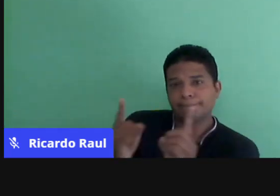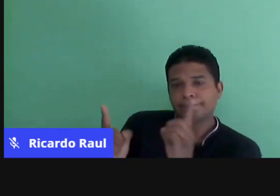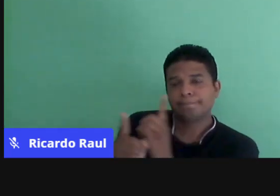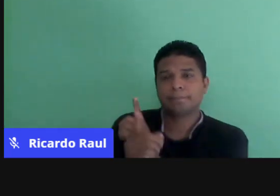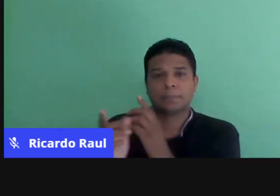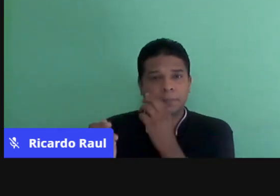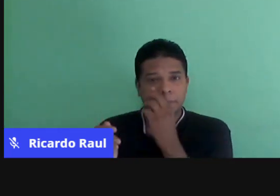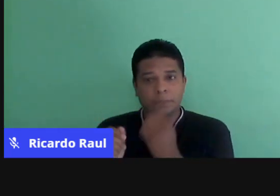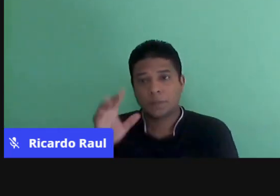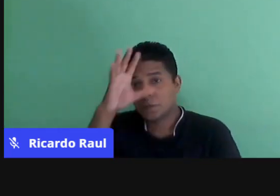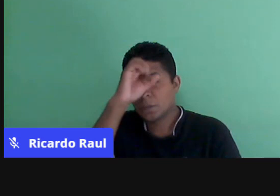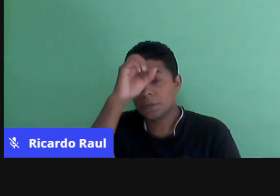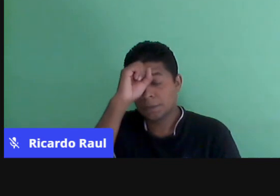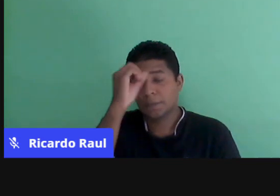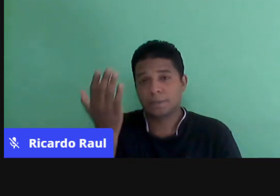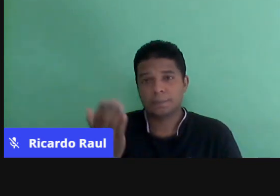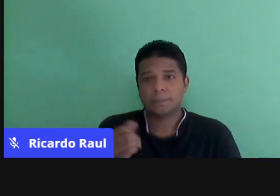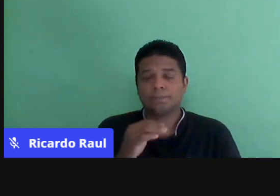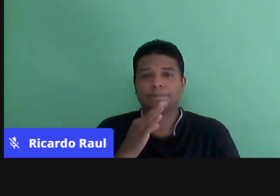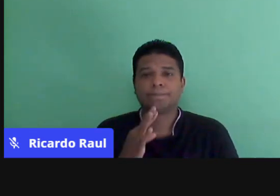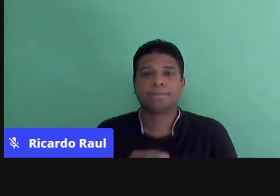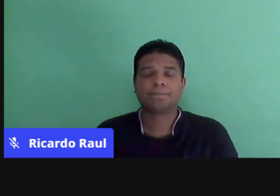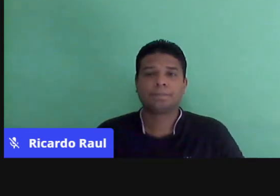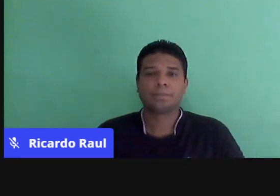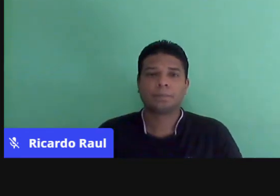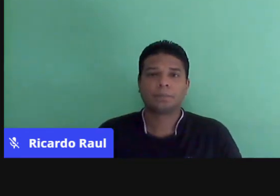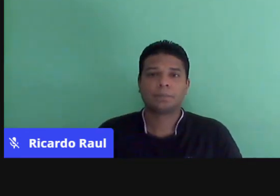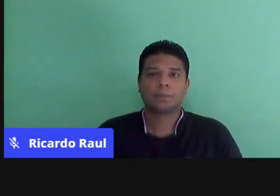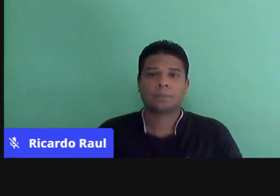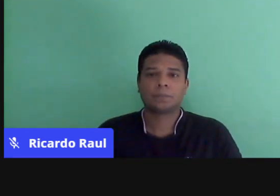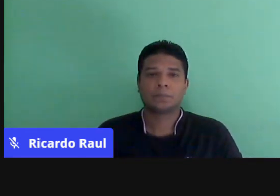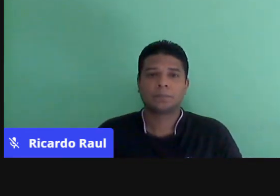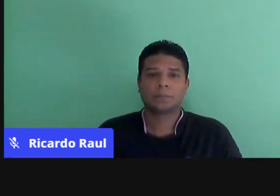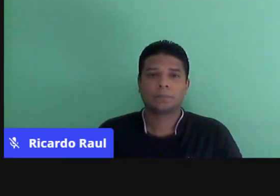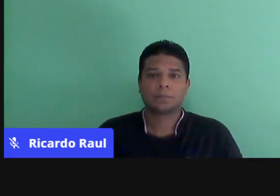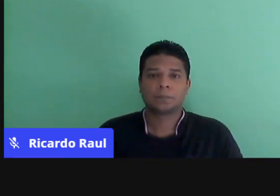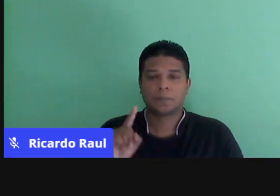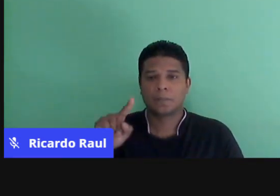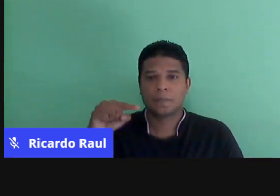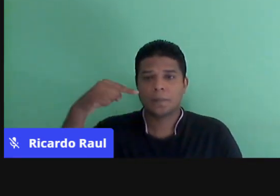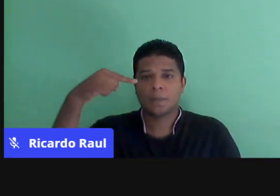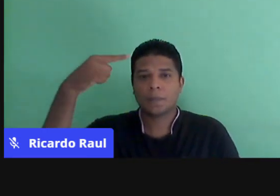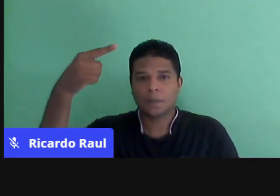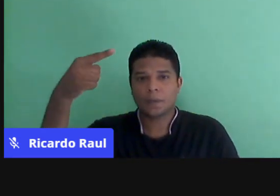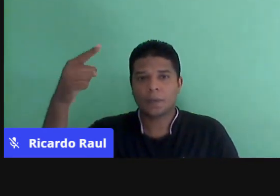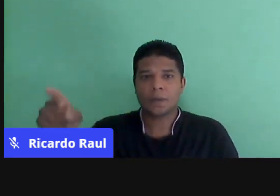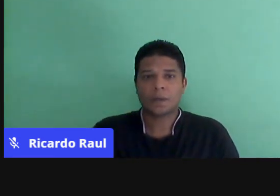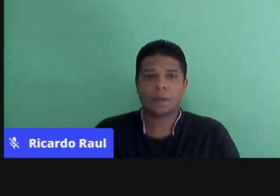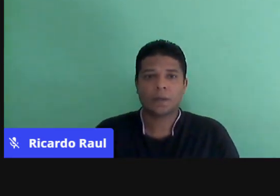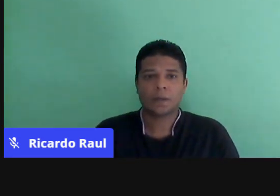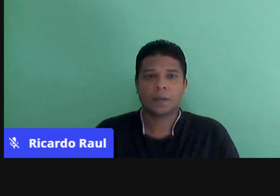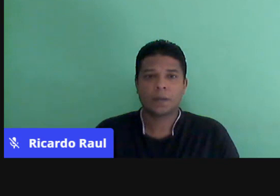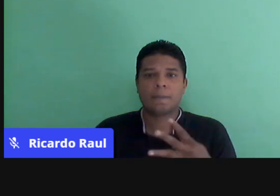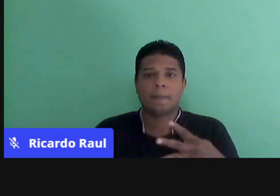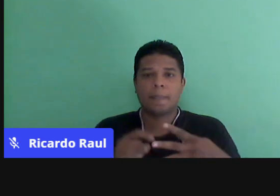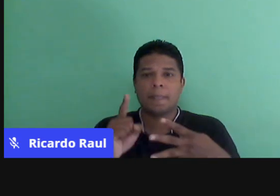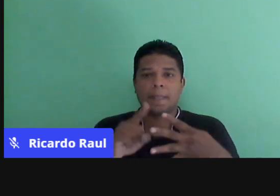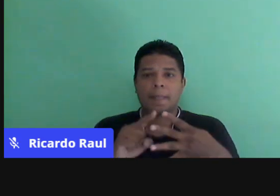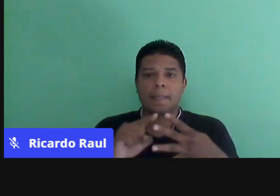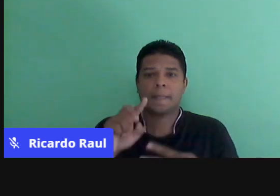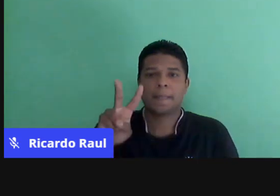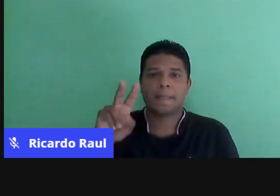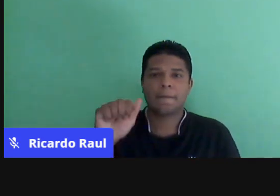interagindo com o conhecimento. Para que, depois dessa fase de formulação, ocorra a fase de validação.